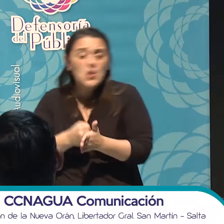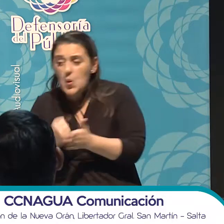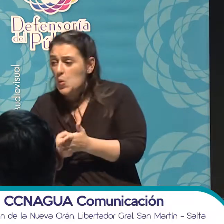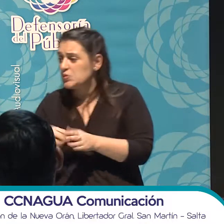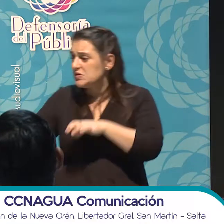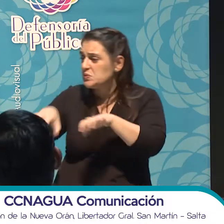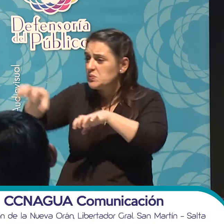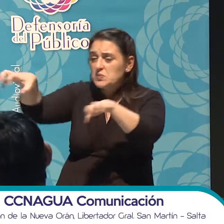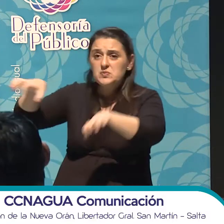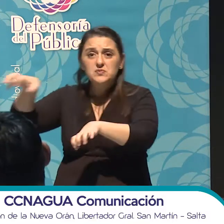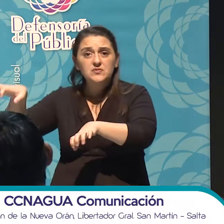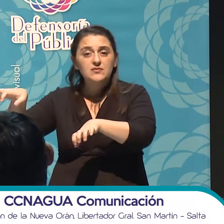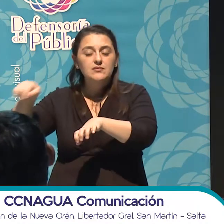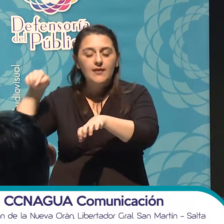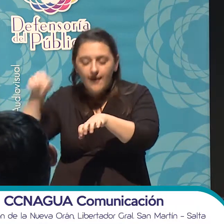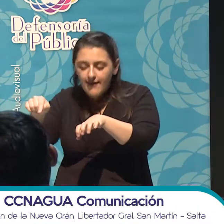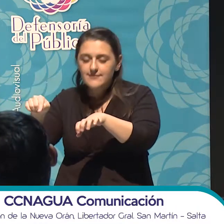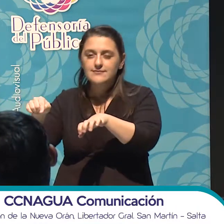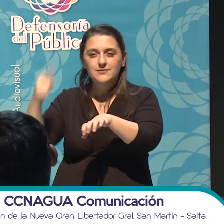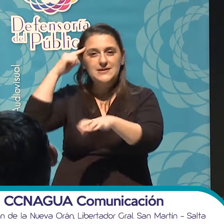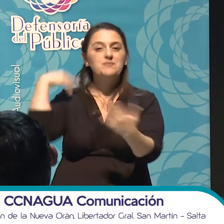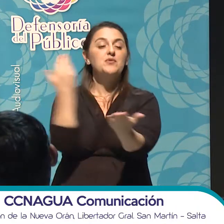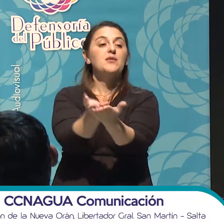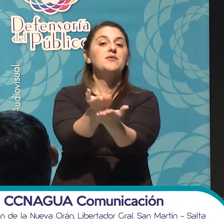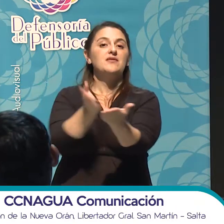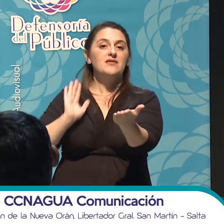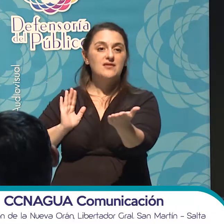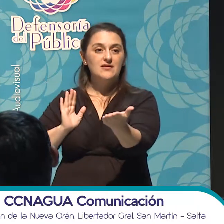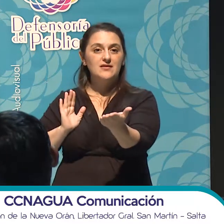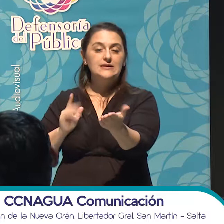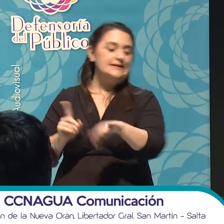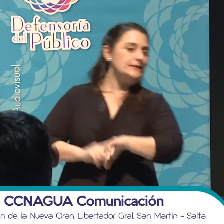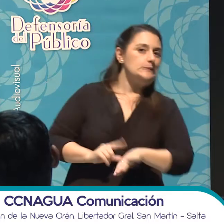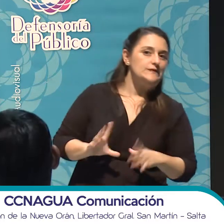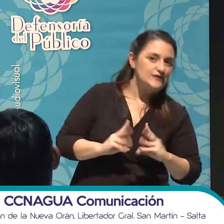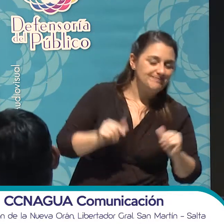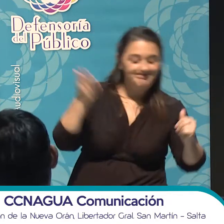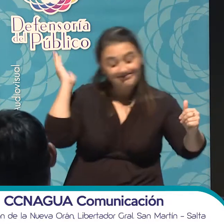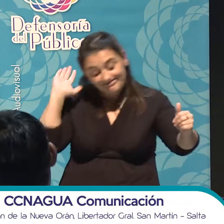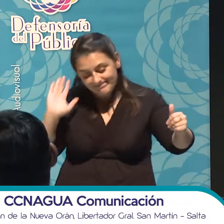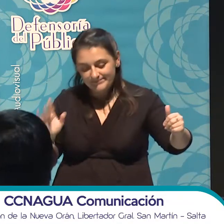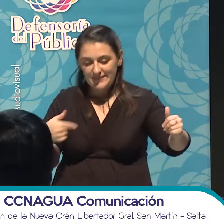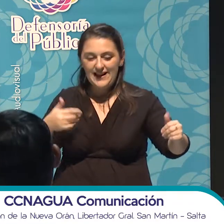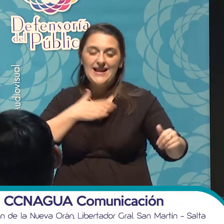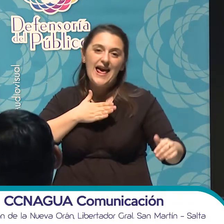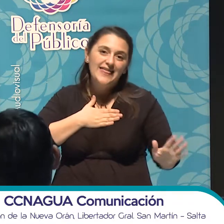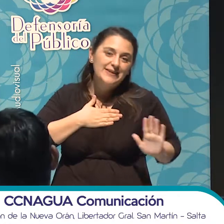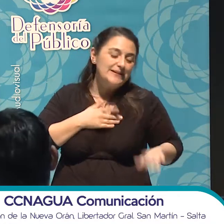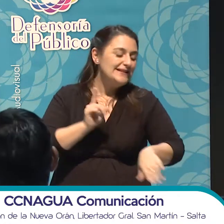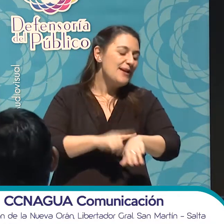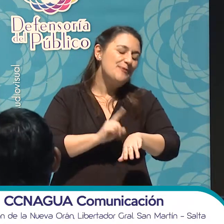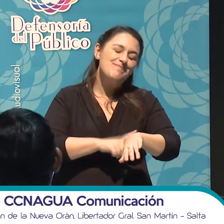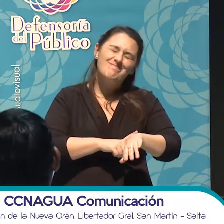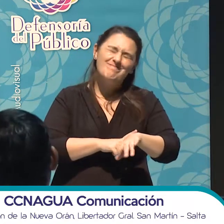lugar. Entonces, eso es lo que quiero yo plantearle. Se termina el tiempo. Lamentablemente, tiempo es